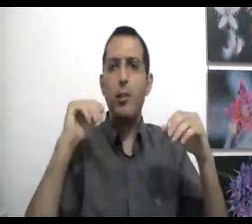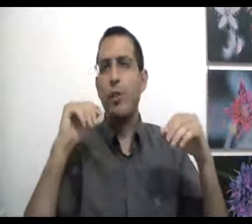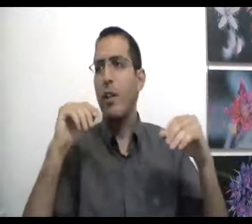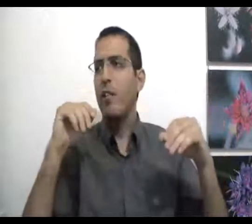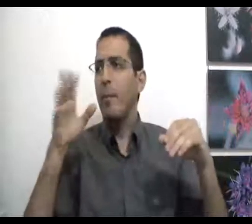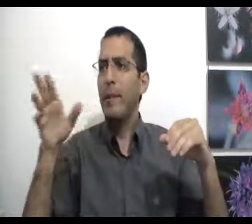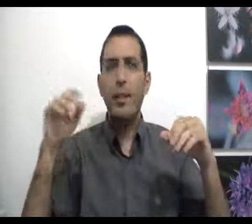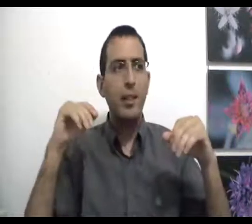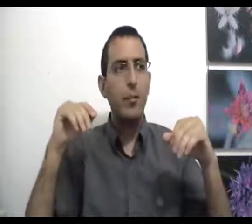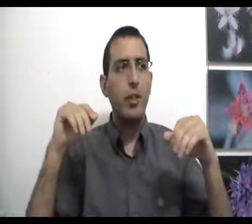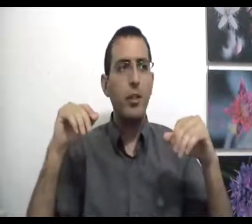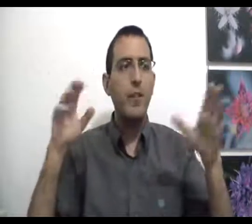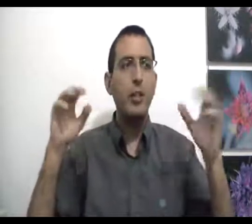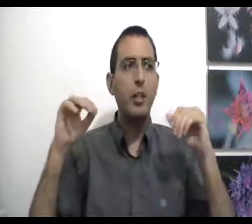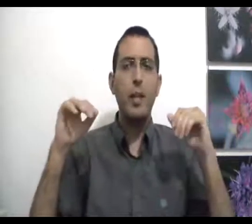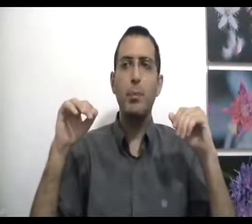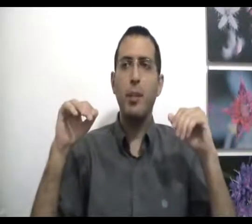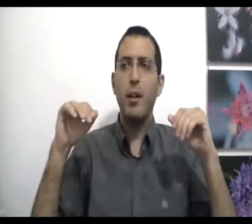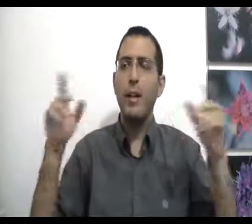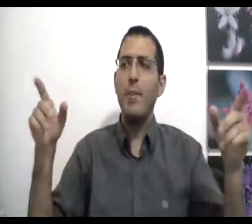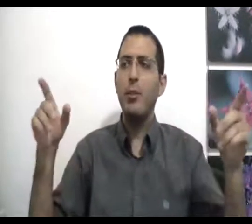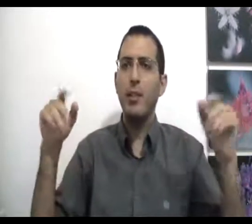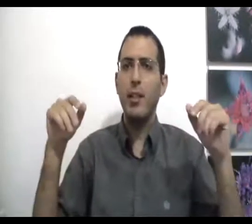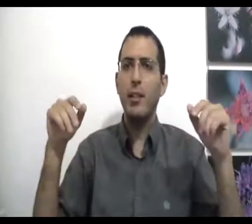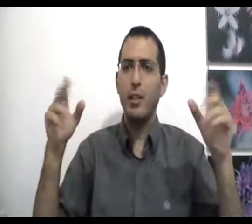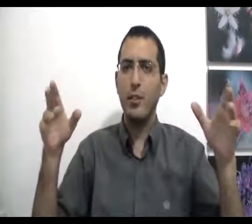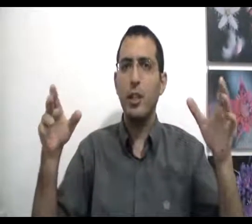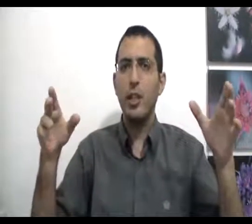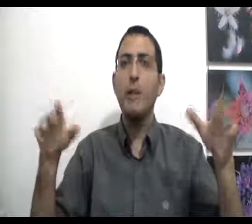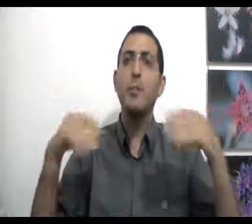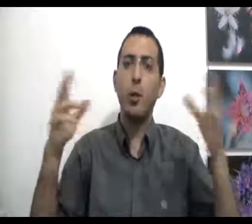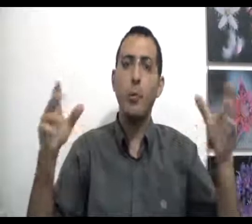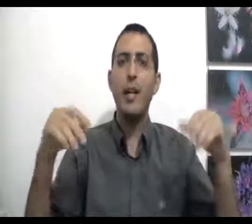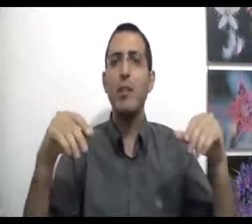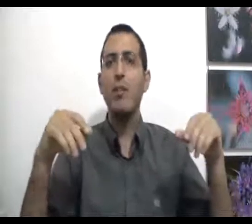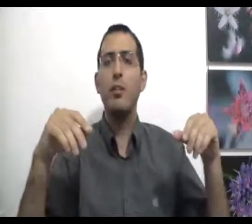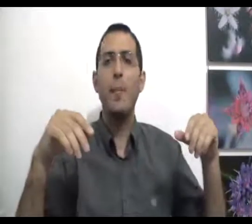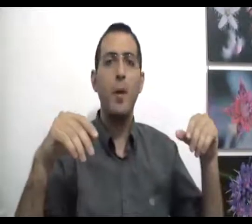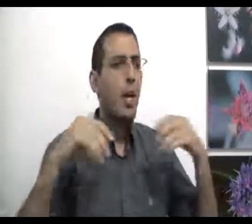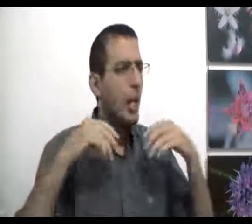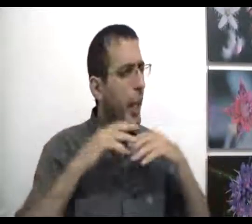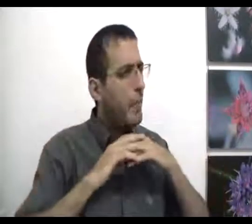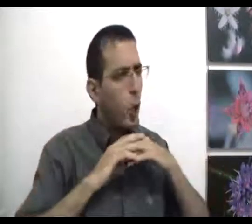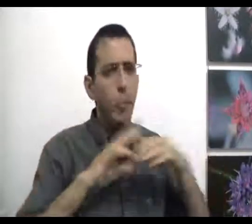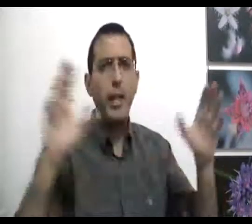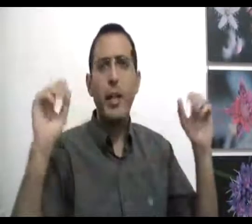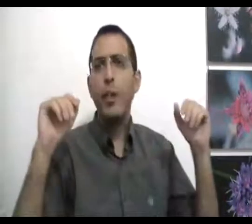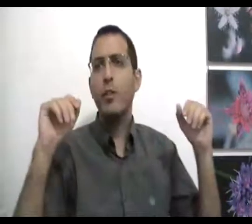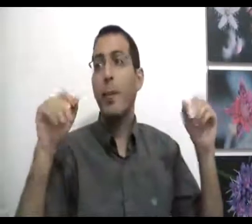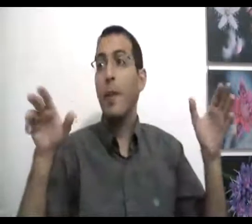אשתי אני אוהב באמת את הילדים שלי עכשיו אני שאל שאלה פשוטה למה את אוהב את הילדים? עכשיו אני שאל שאלה האם זה בכל מחיר את אוהב אותם? כן בכל מחיר אני אוהב אותם האם